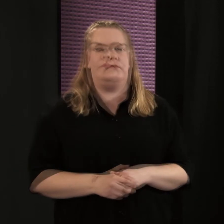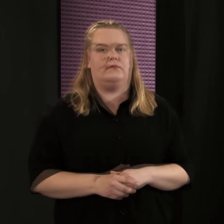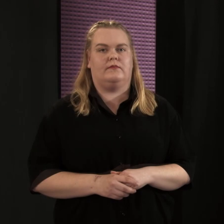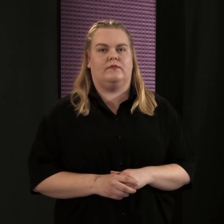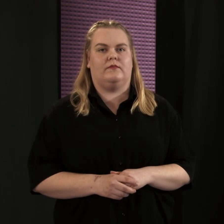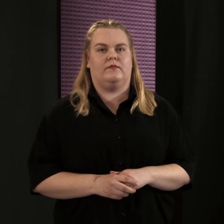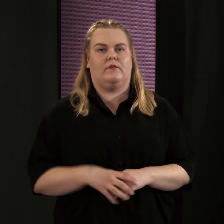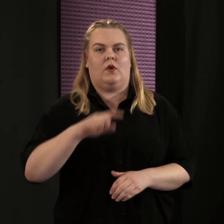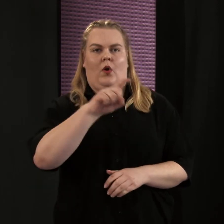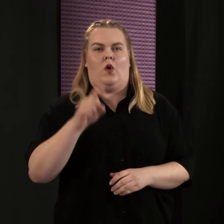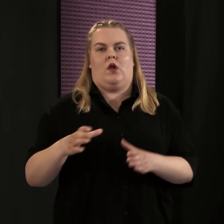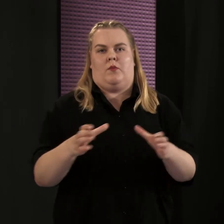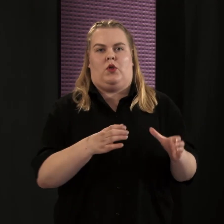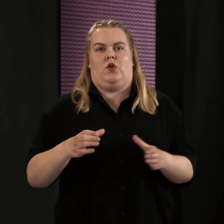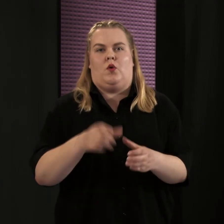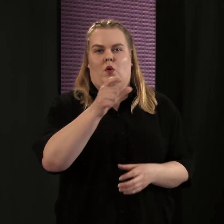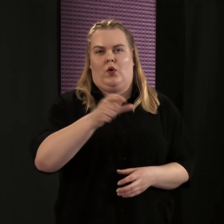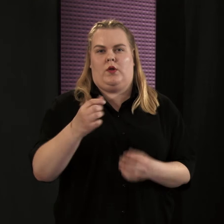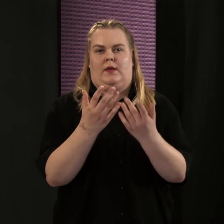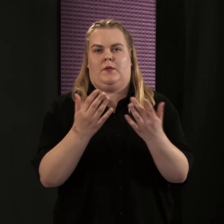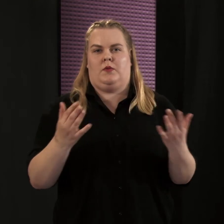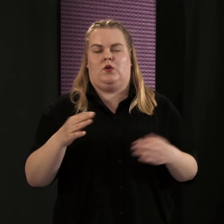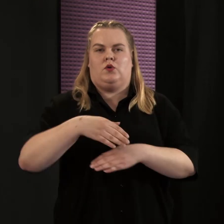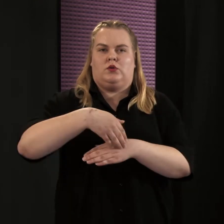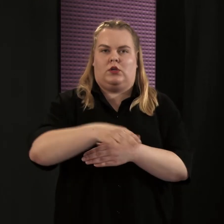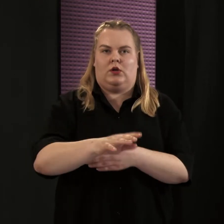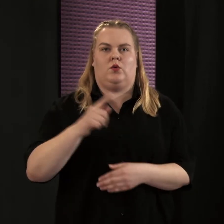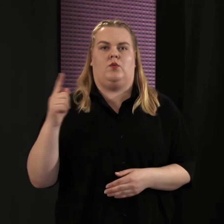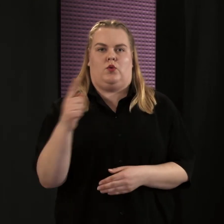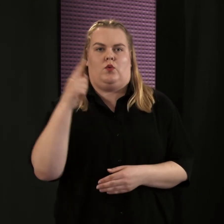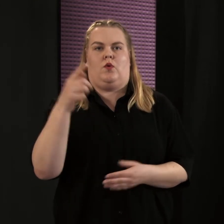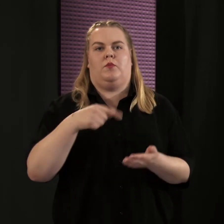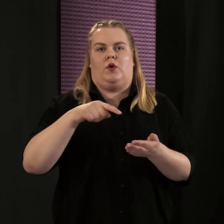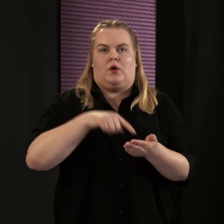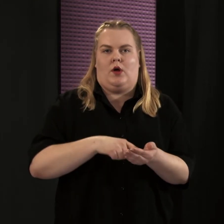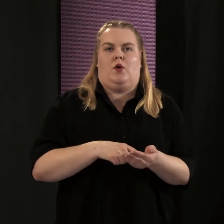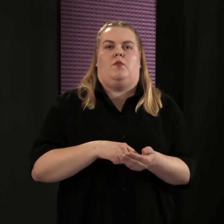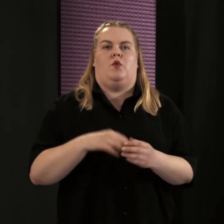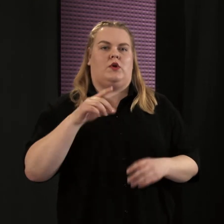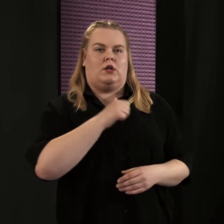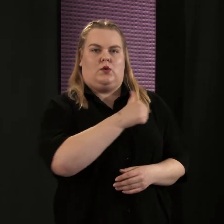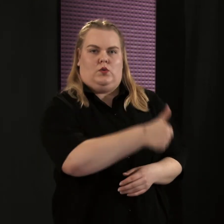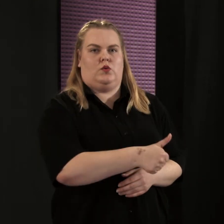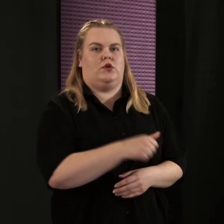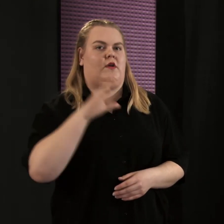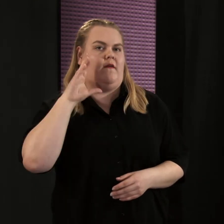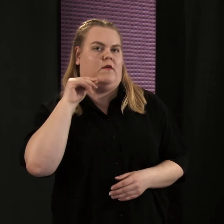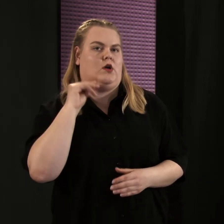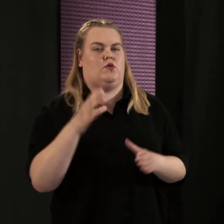Ongelmat hoitajamitoituksessa jatkuvat Kuopion kaupungin yksityisissä vanhusten hoivakodeissa.